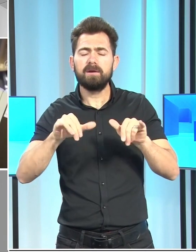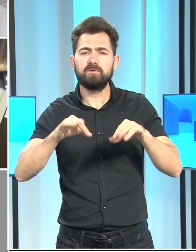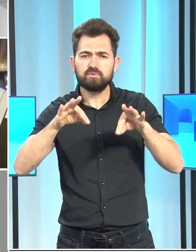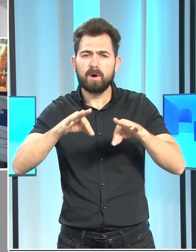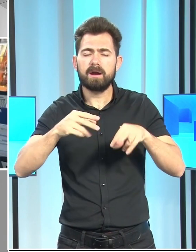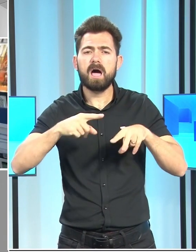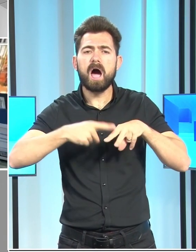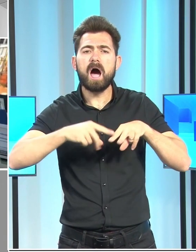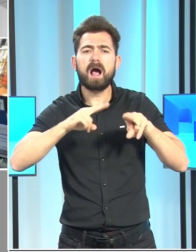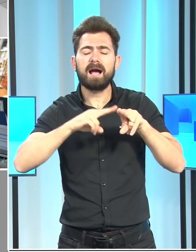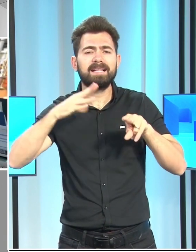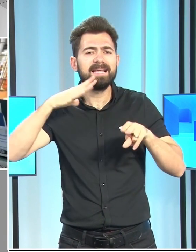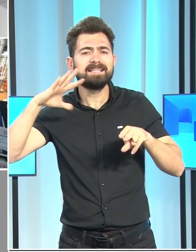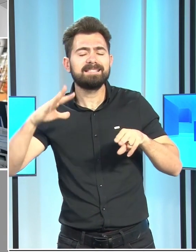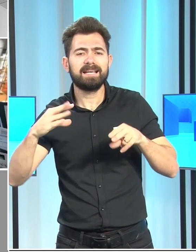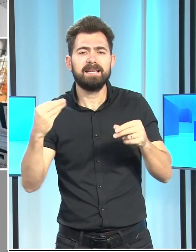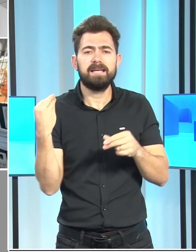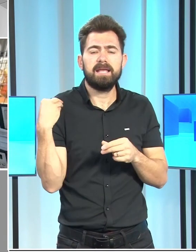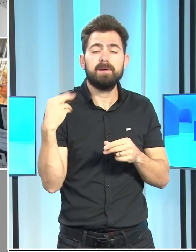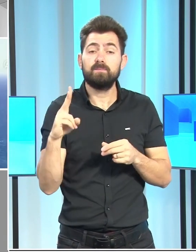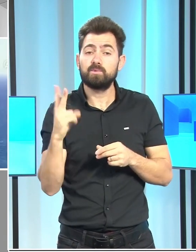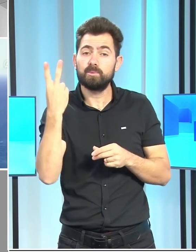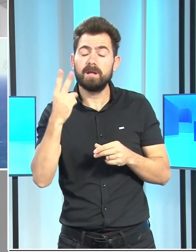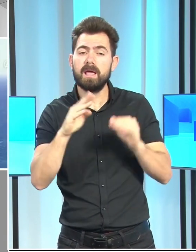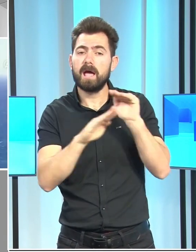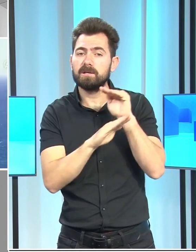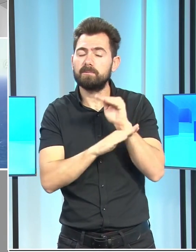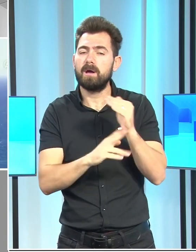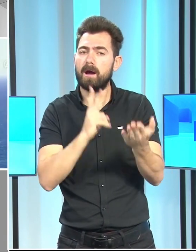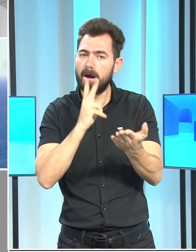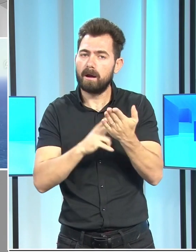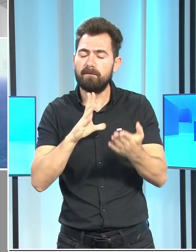müjdelerle yaşatmaya kararlıyız ifadesini kullandı.